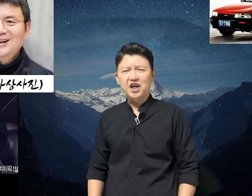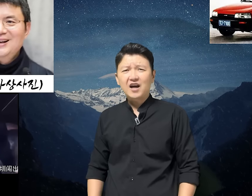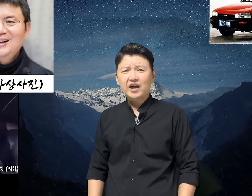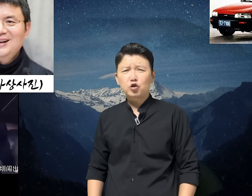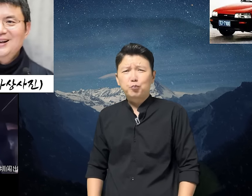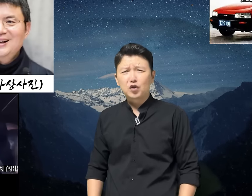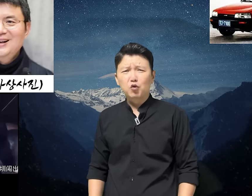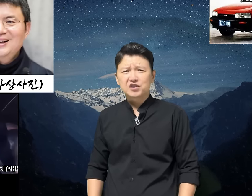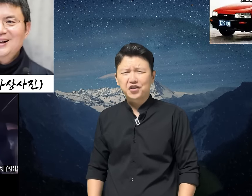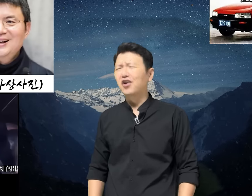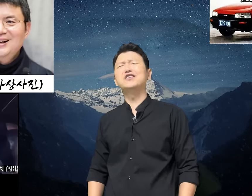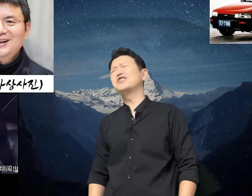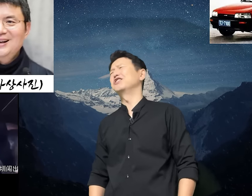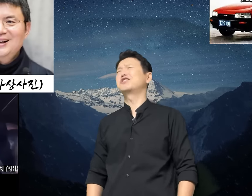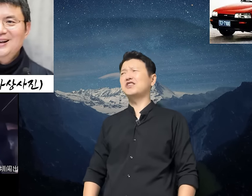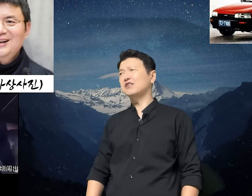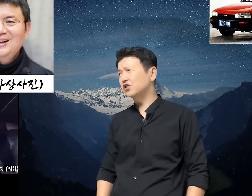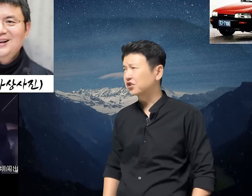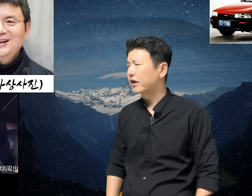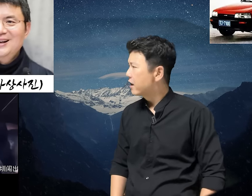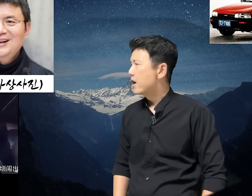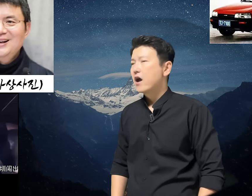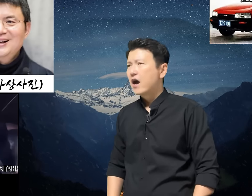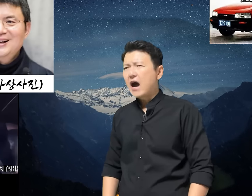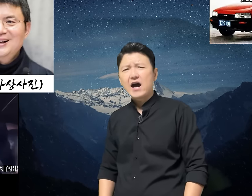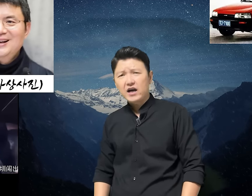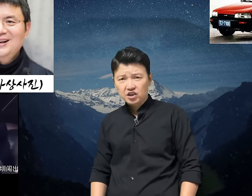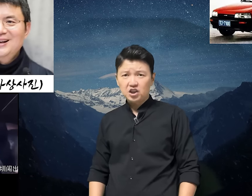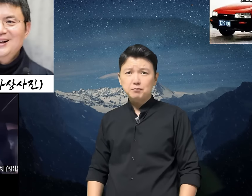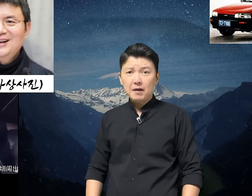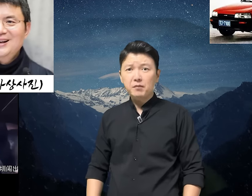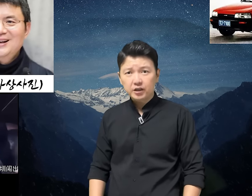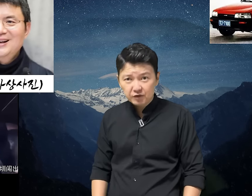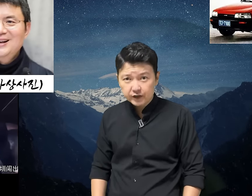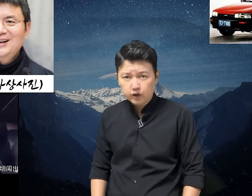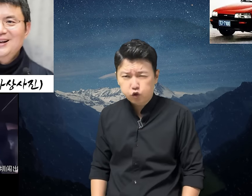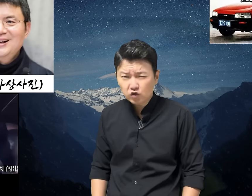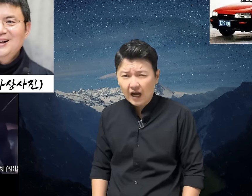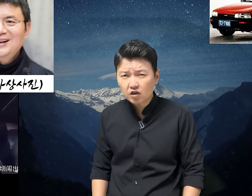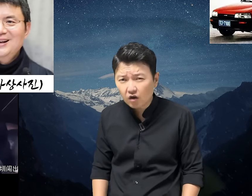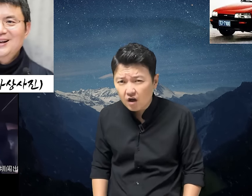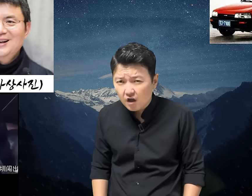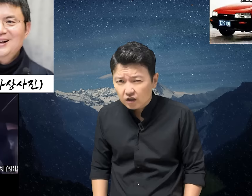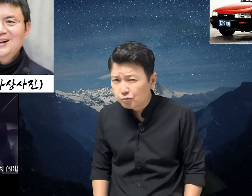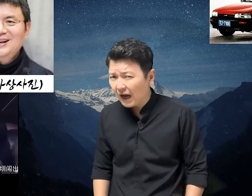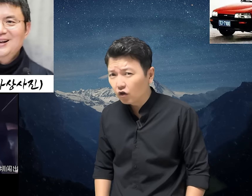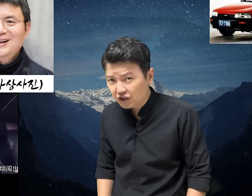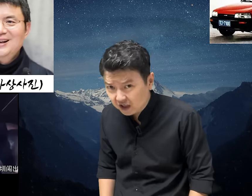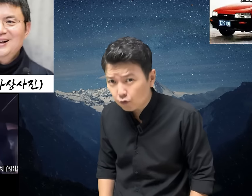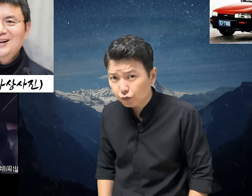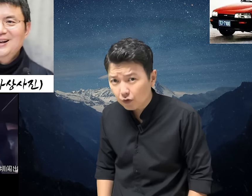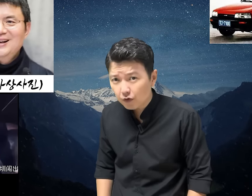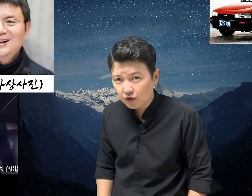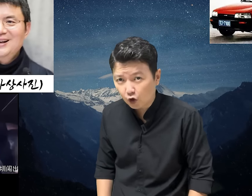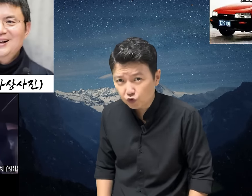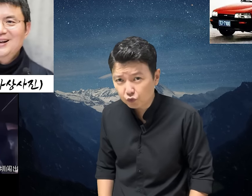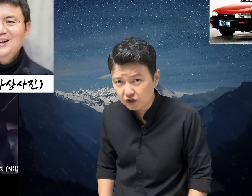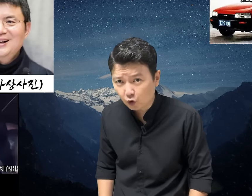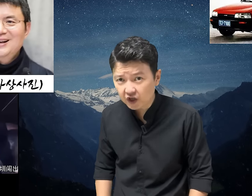째다에도 부러워서 혀를 끌끌 찼었는데 하지만 말입니다. 퉁다가 그 말 어디라고요? 저 우리 위쪽에